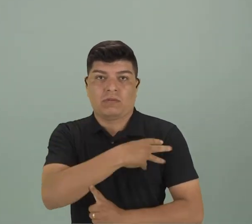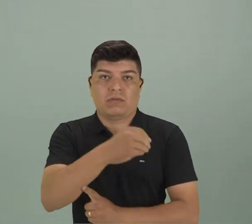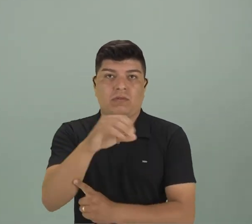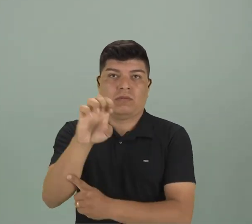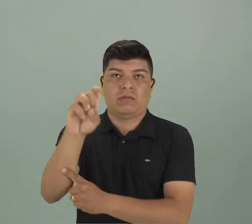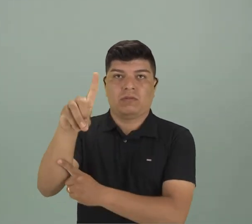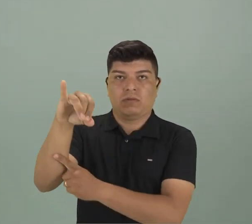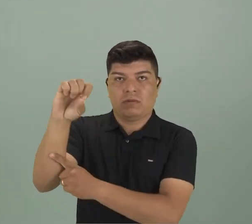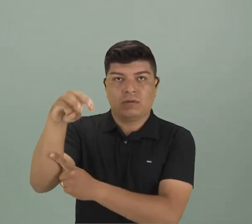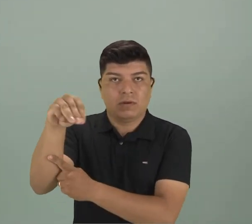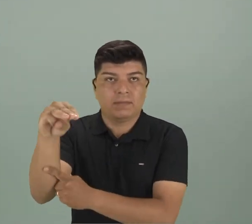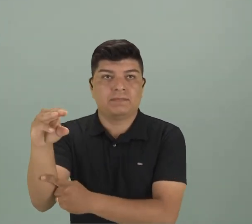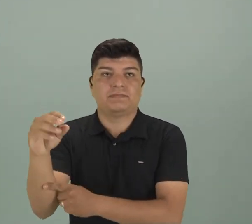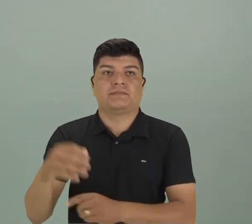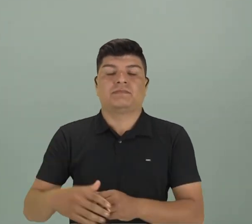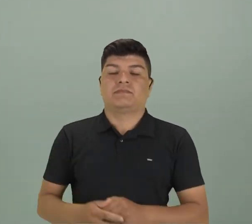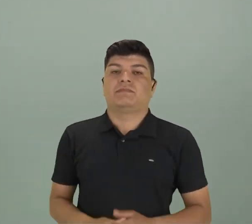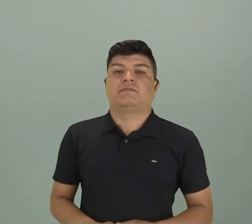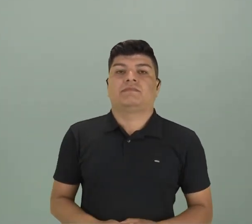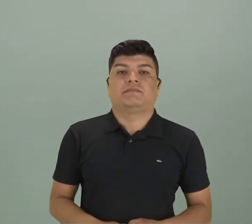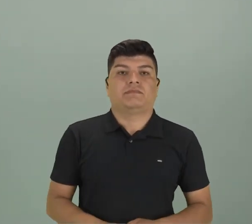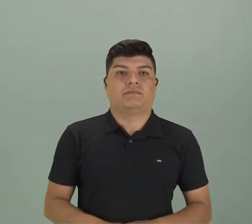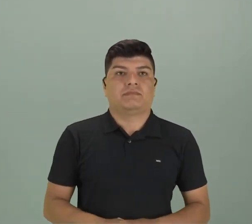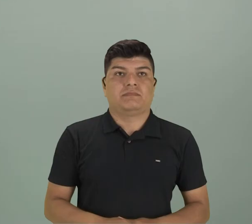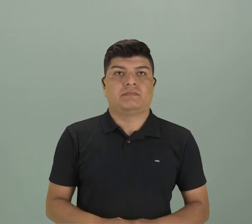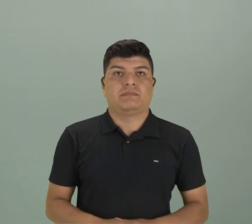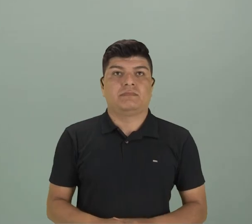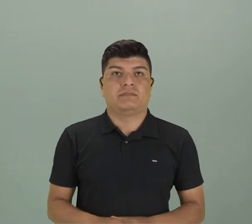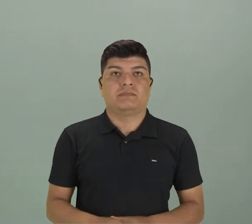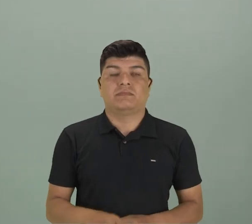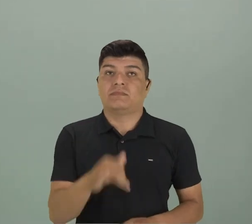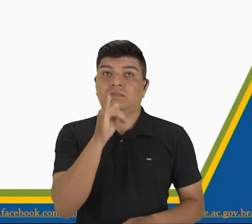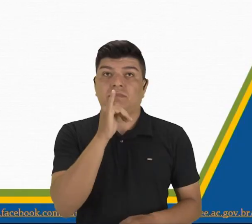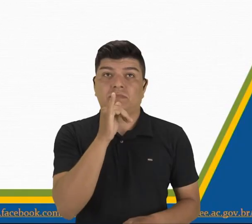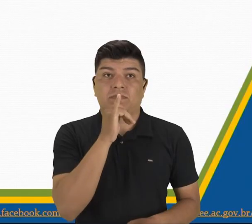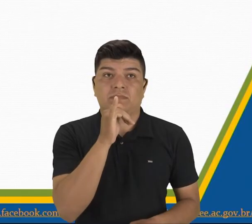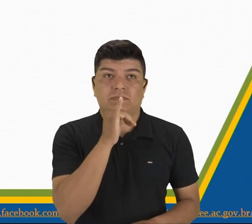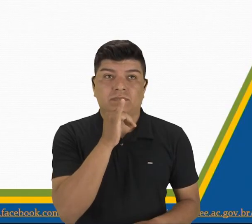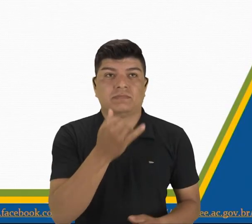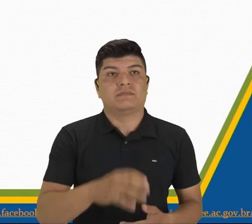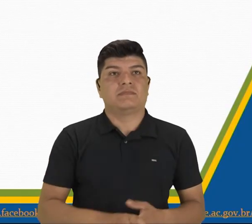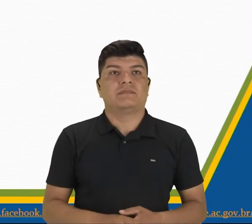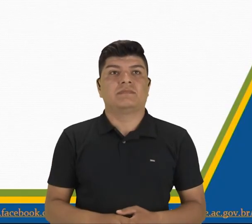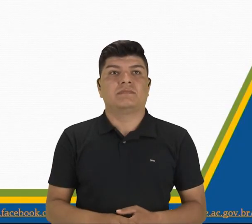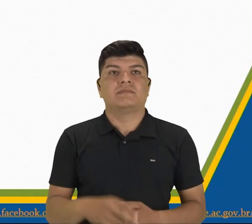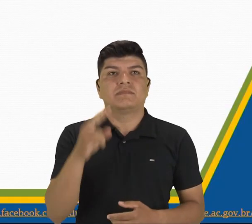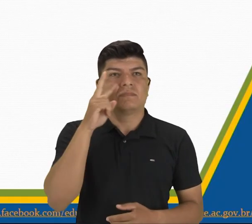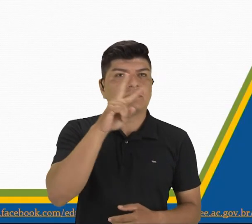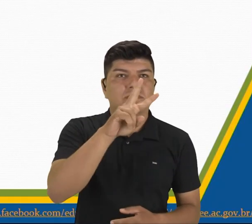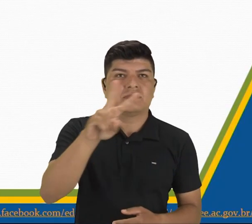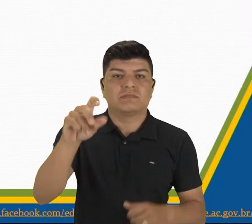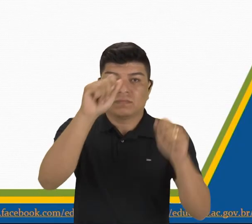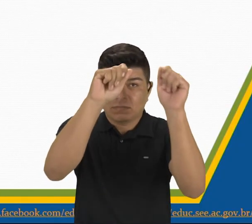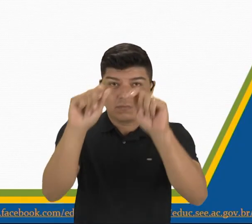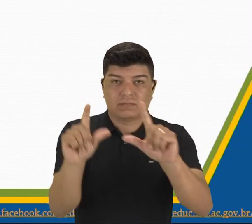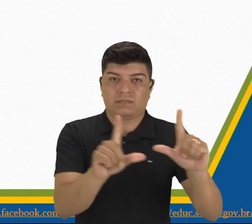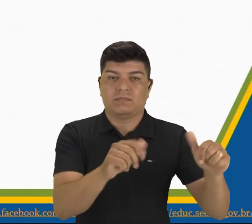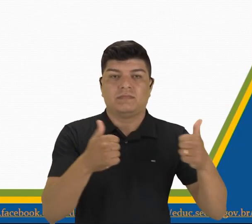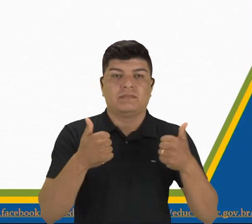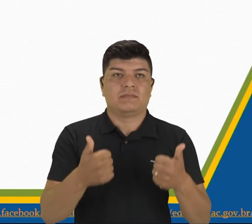heredero de Asgard. Entonces, vamos para un ejemplo. Como ustedes pueden ver en la imagen,